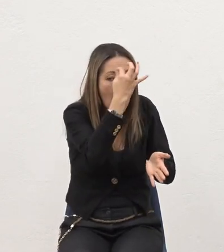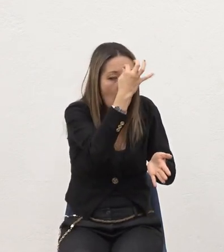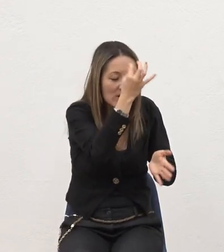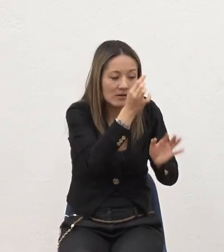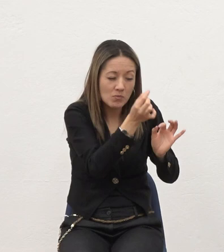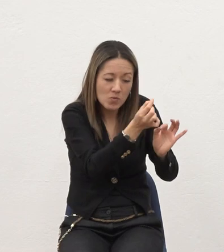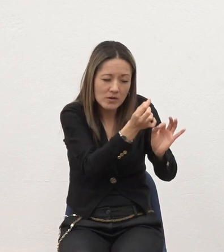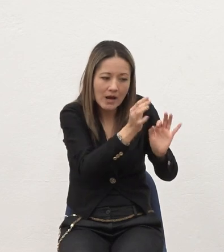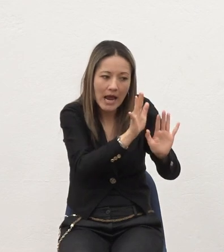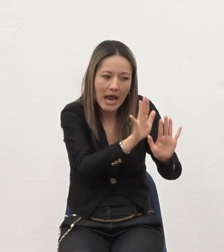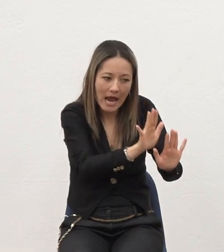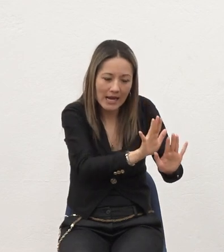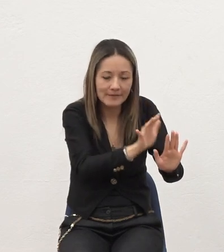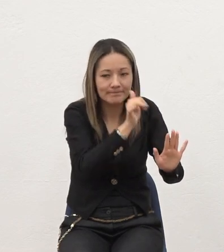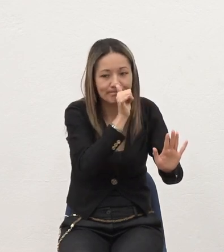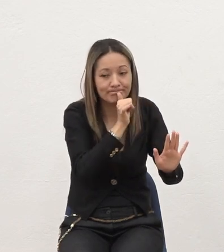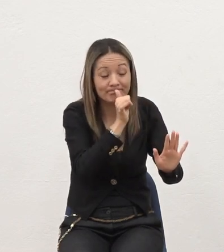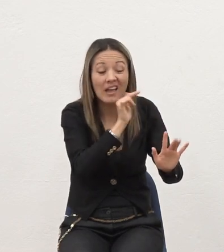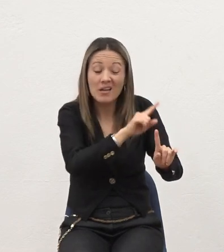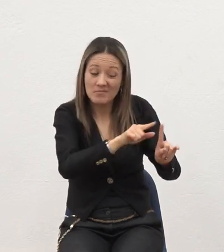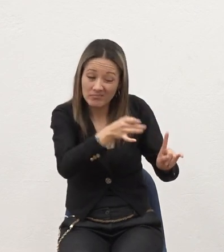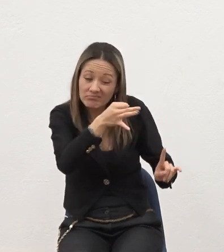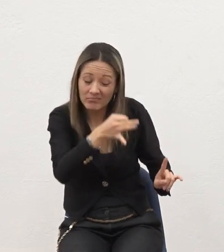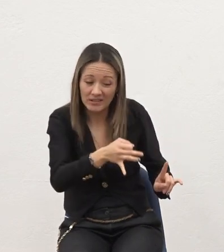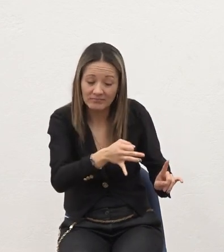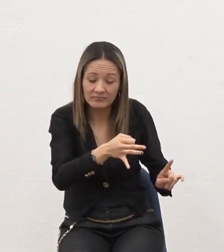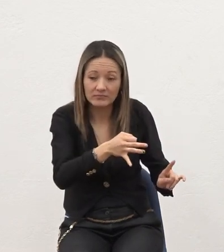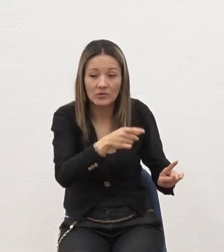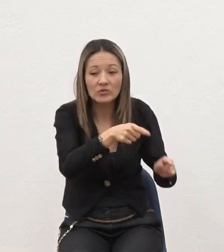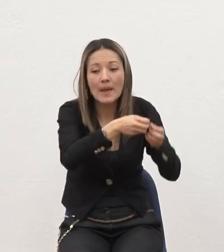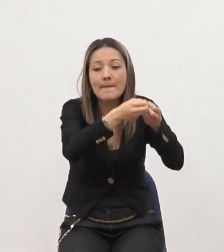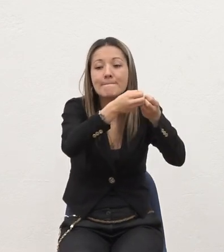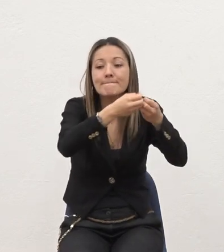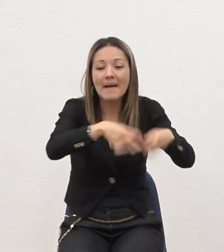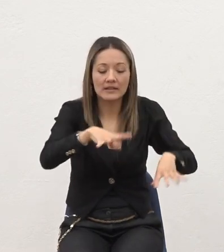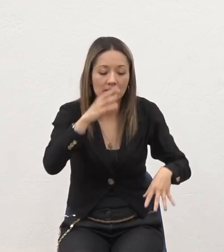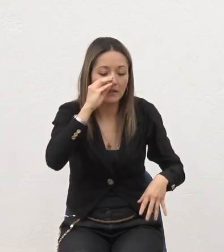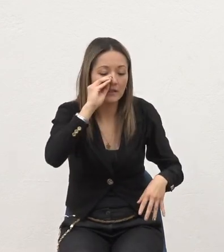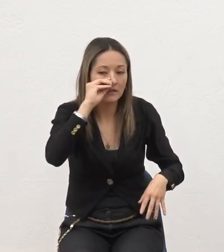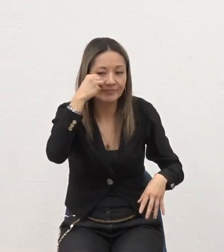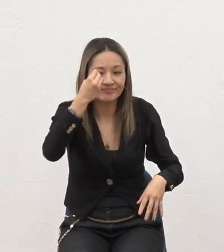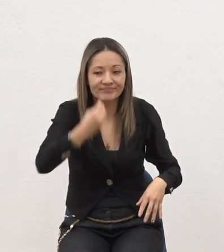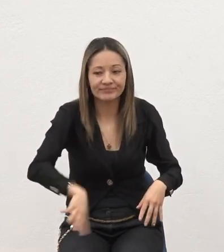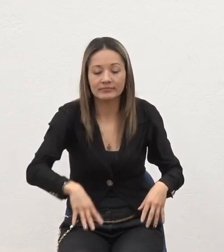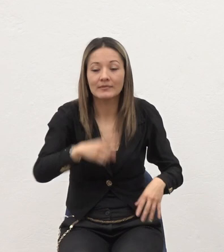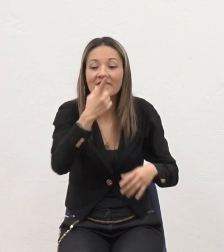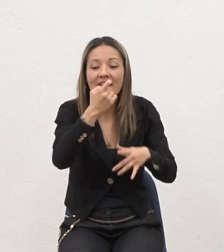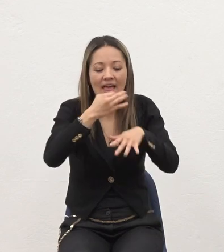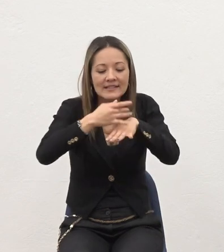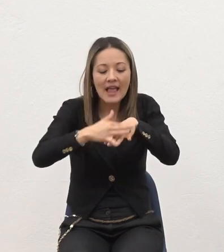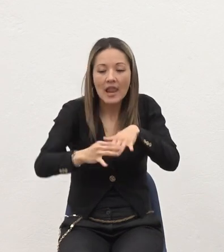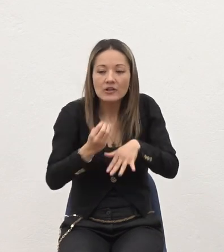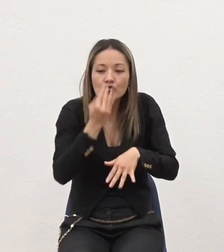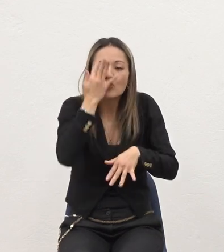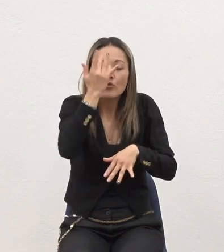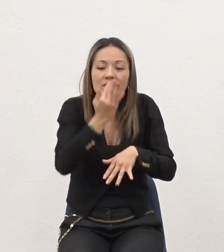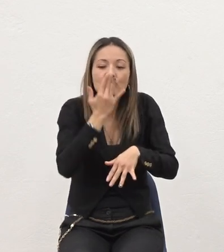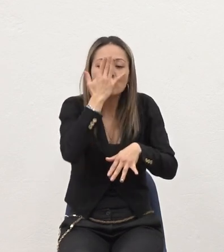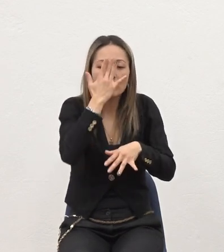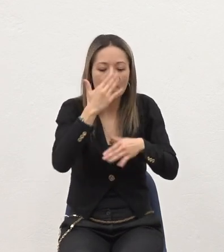Como por darle moral a usted Pero la verdad Usted va a perder esa zona Porque pues Por la falta de irrigación sanguínea Se le va a pudrir ese pedazo